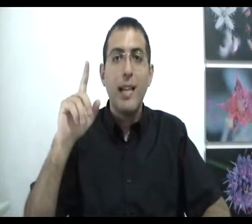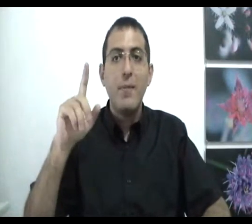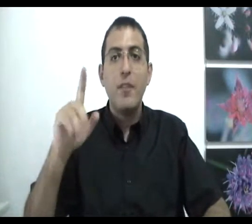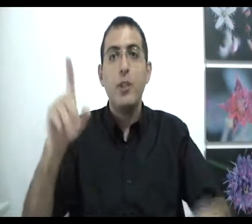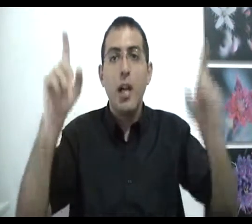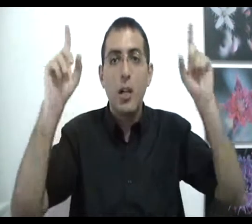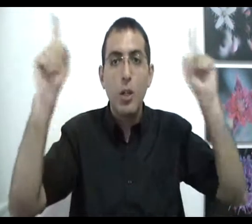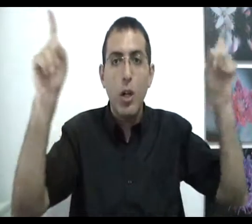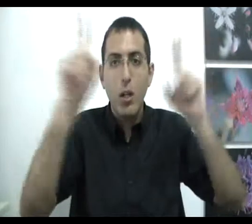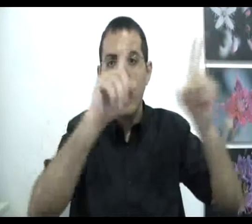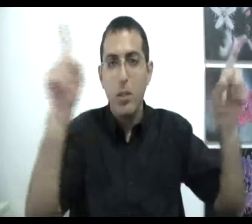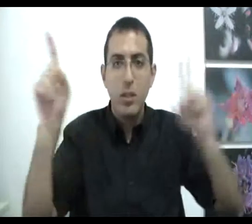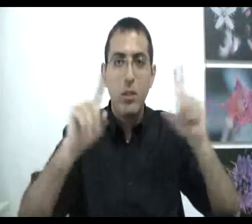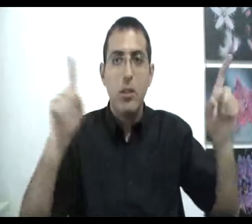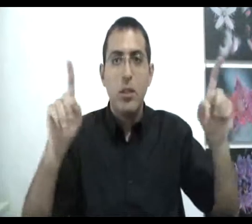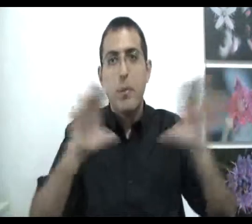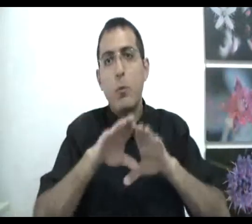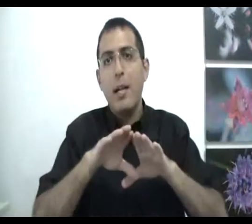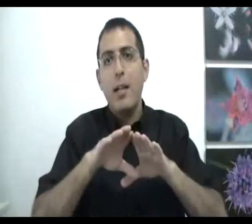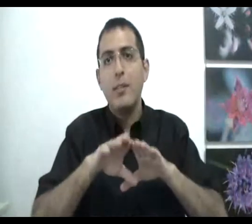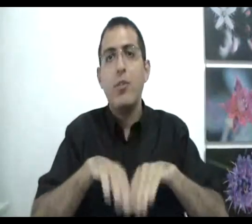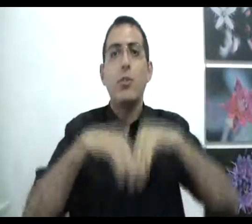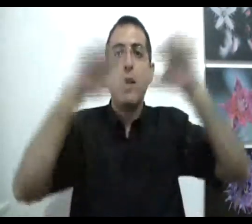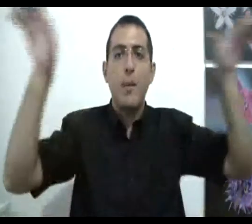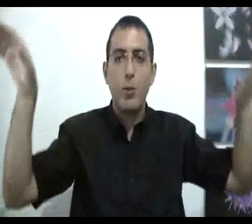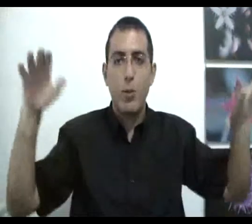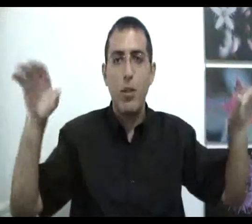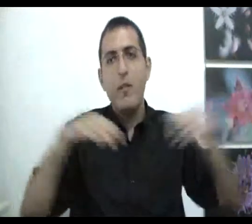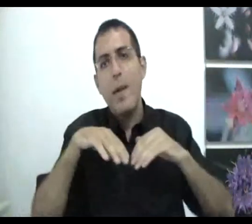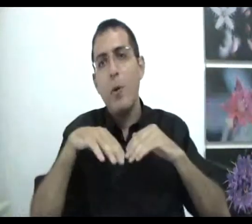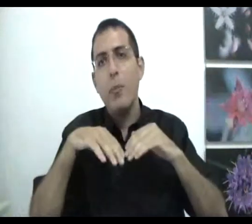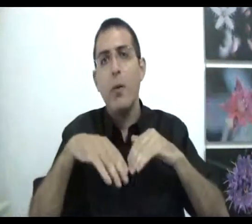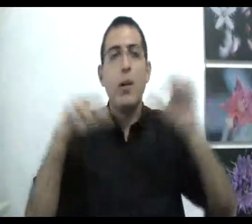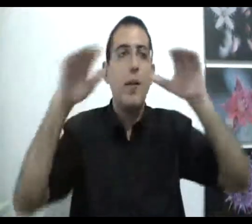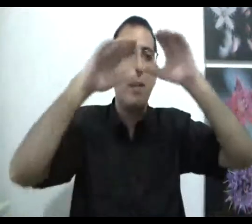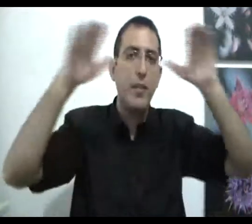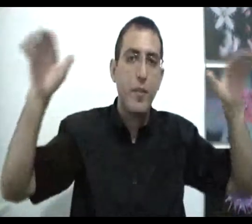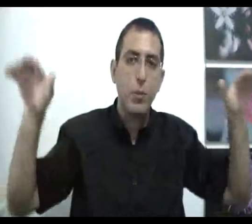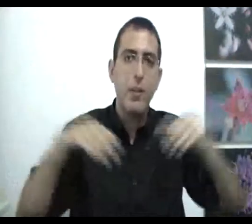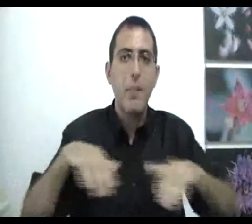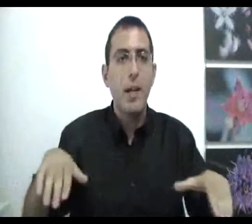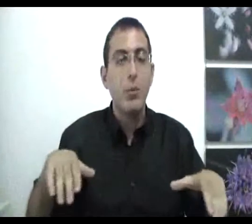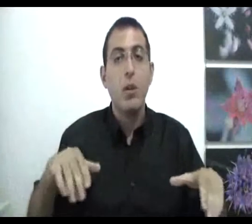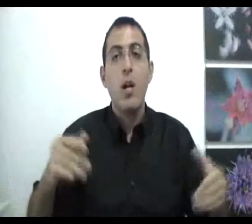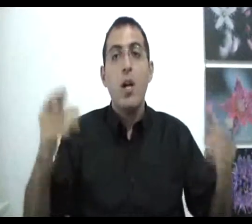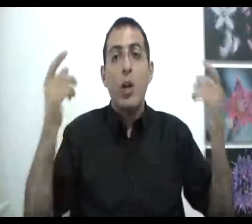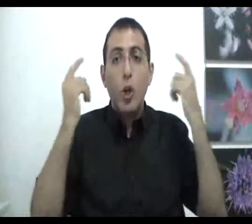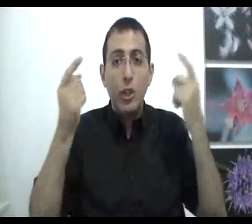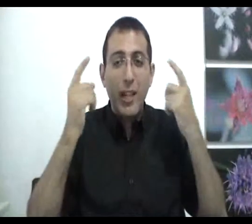עדיין מבין שהקול מחובר, אז יש יש לו גם הכל וגם מחובר, הוא גם במשרדות וגם באחדות. כל שכן